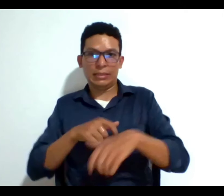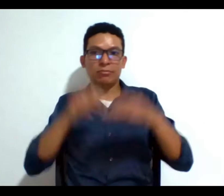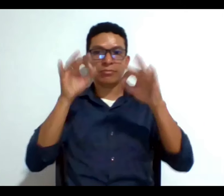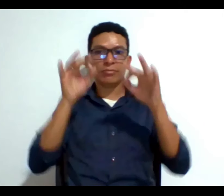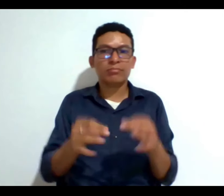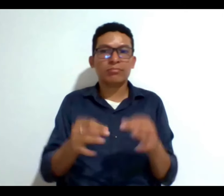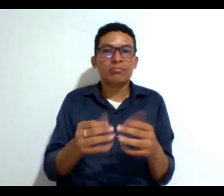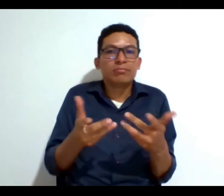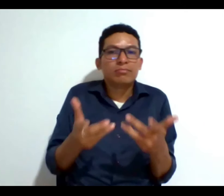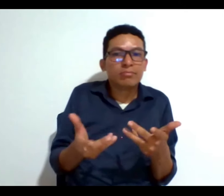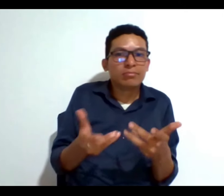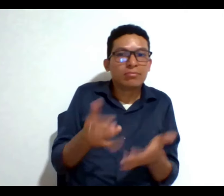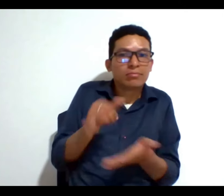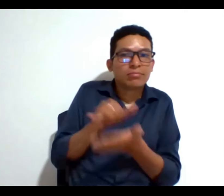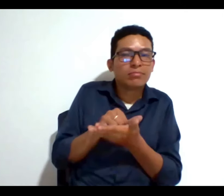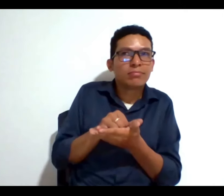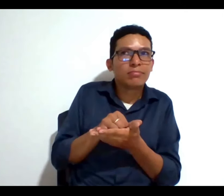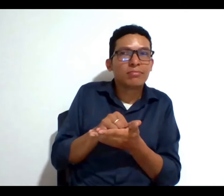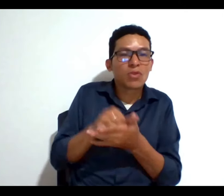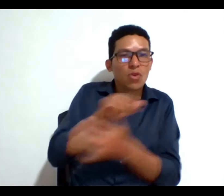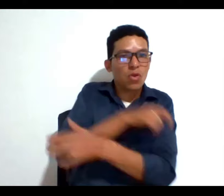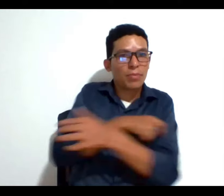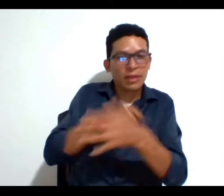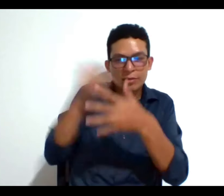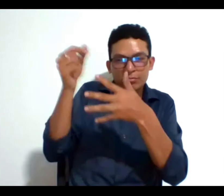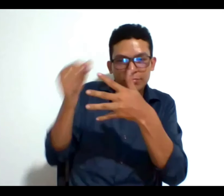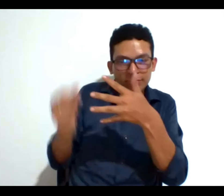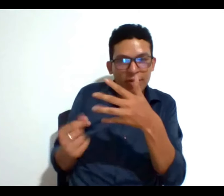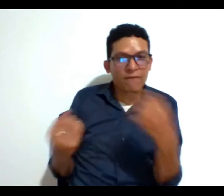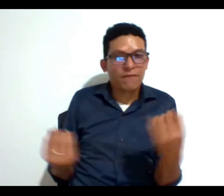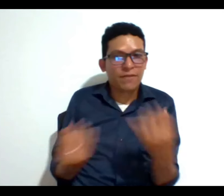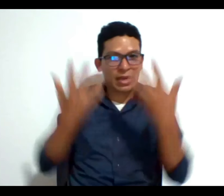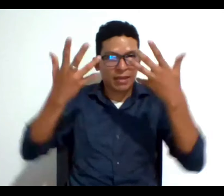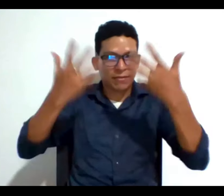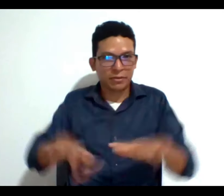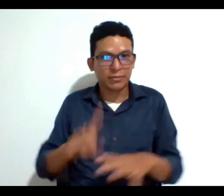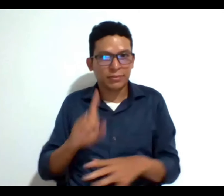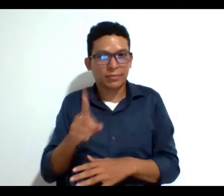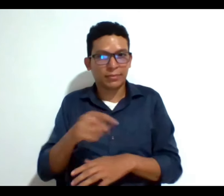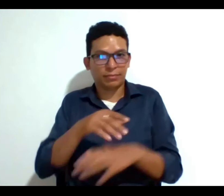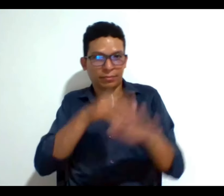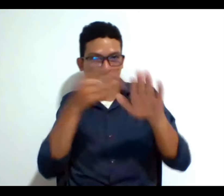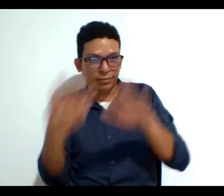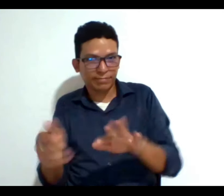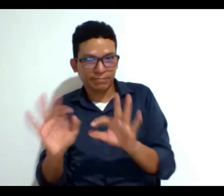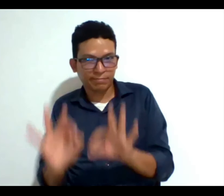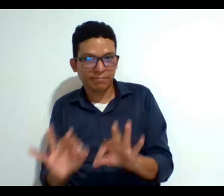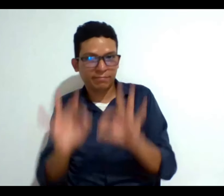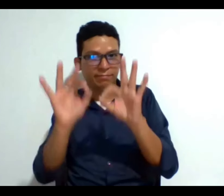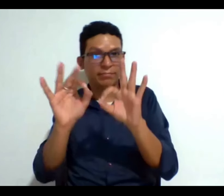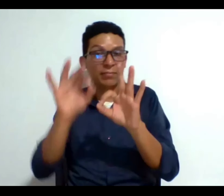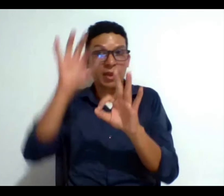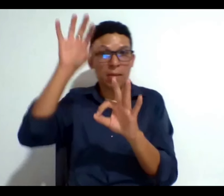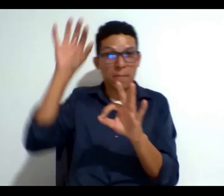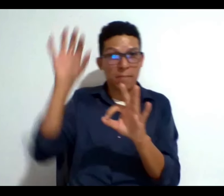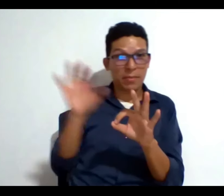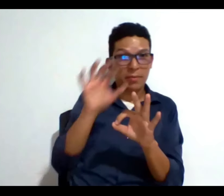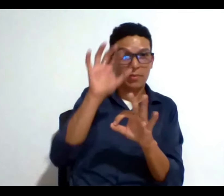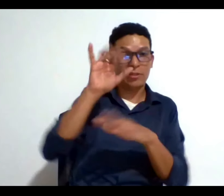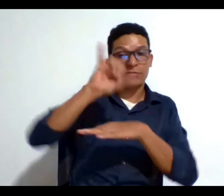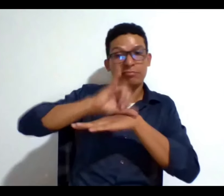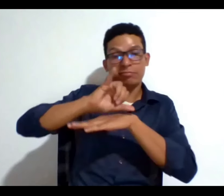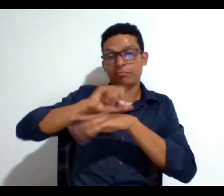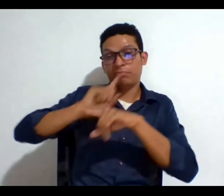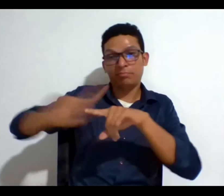interdisciplinarios sobre el fin de la vida o para la muerte digna en otros países hay otras instancias